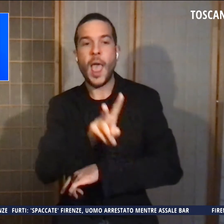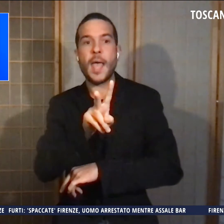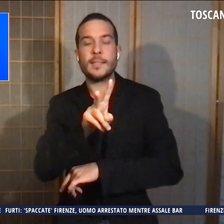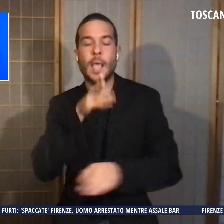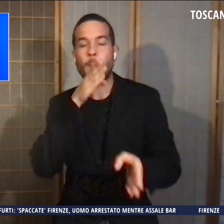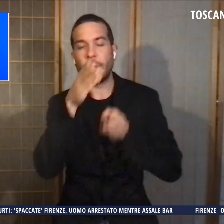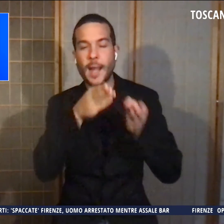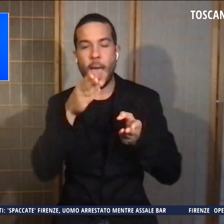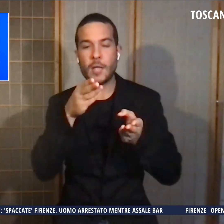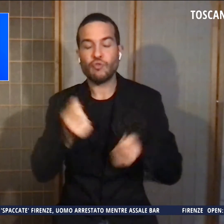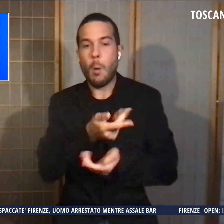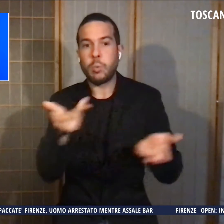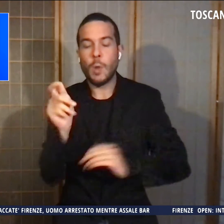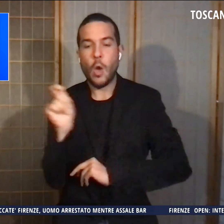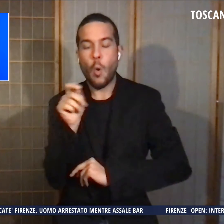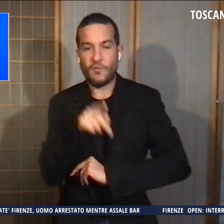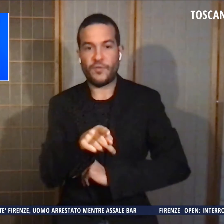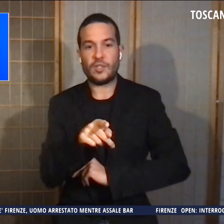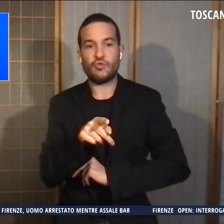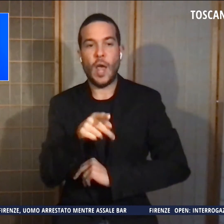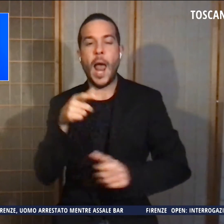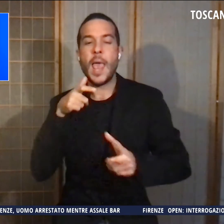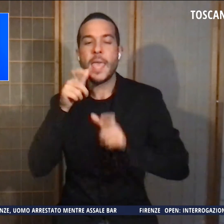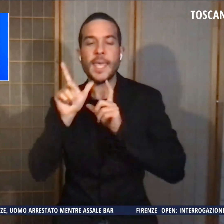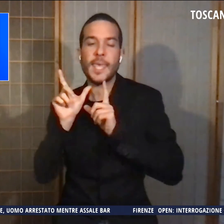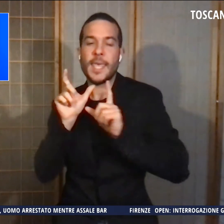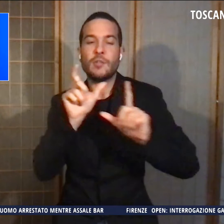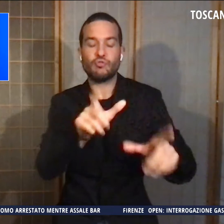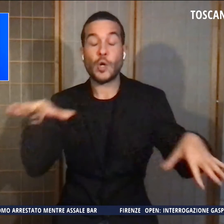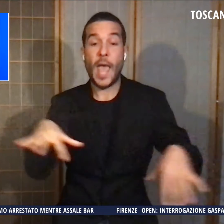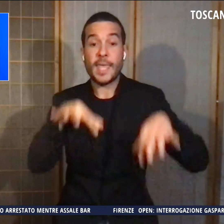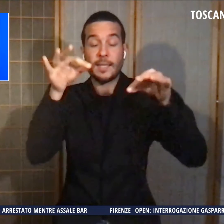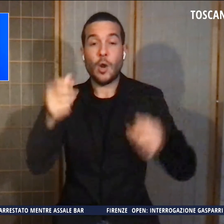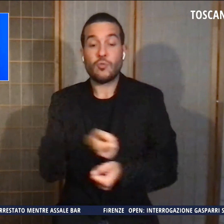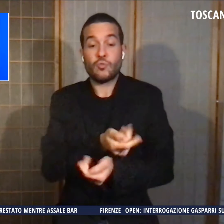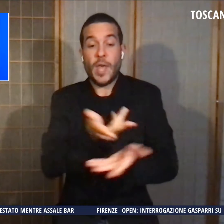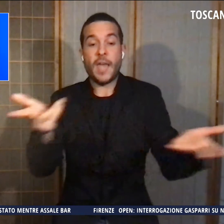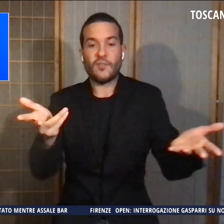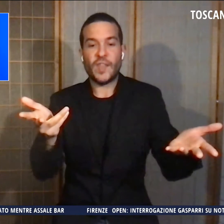lesioni personali, ingiuria e interruzione di servizio di pubblica necessità.